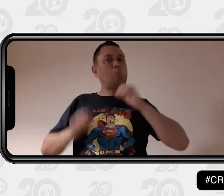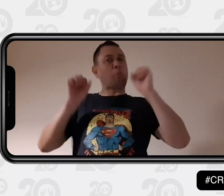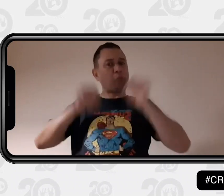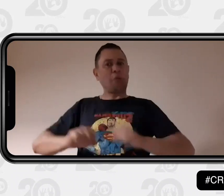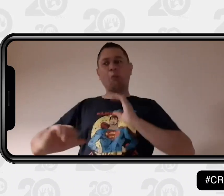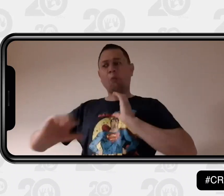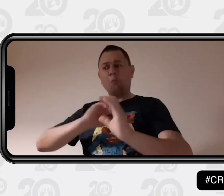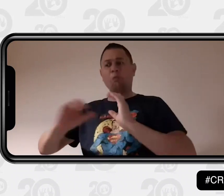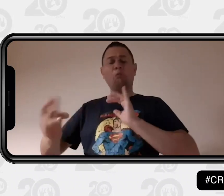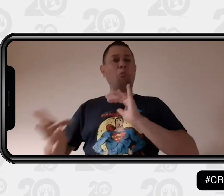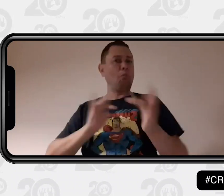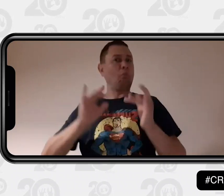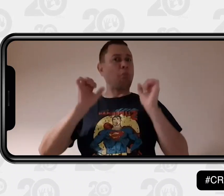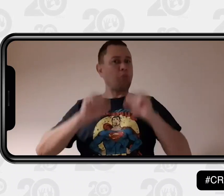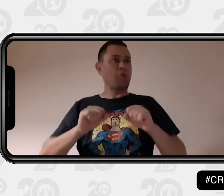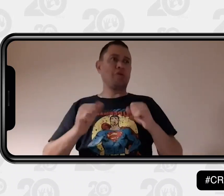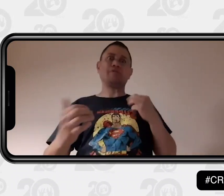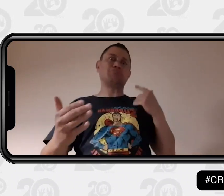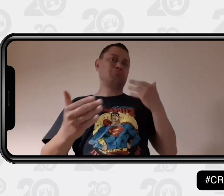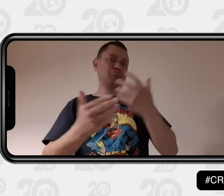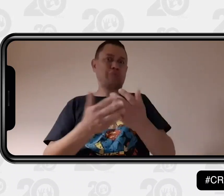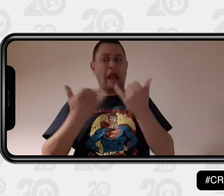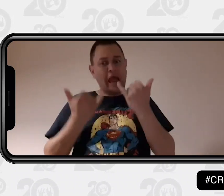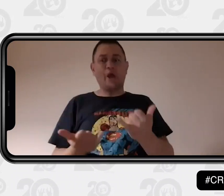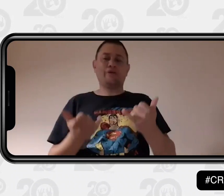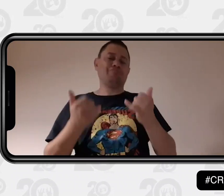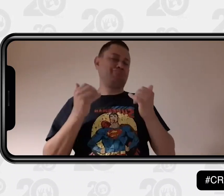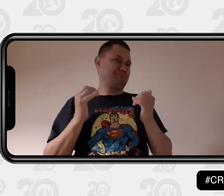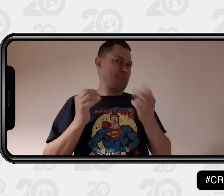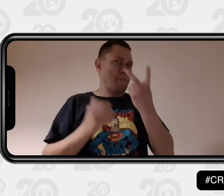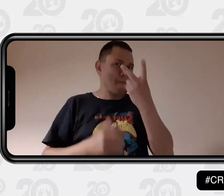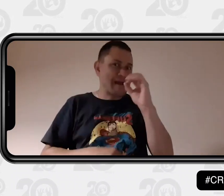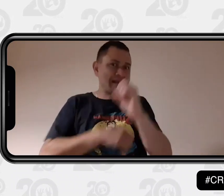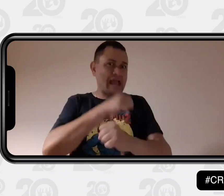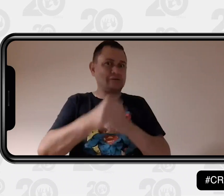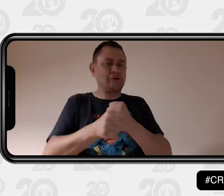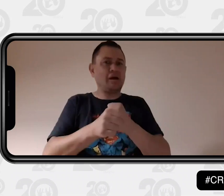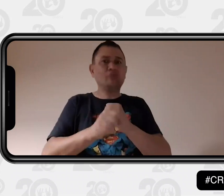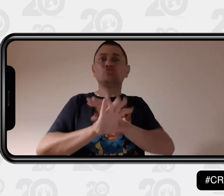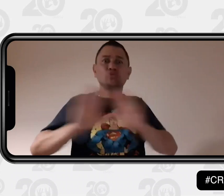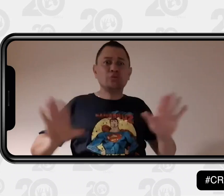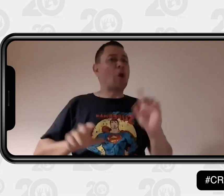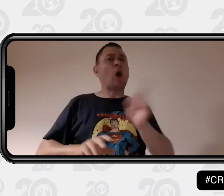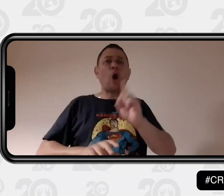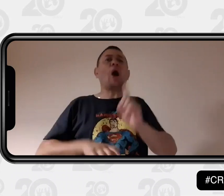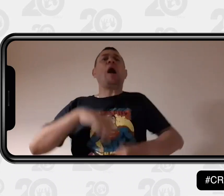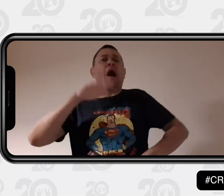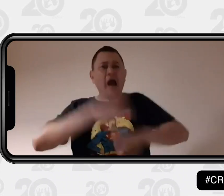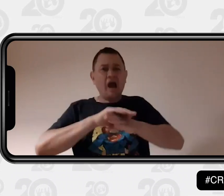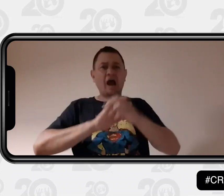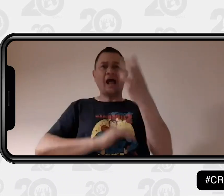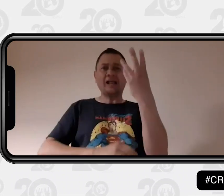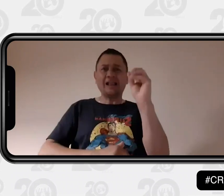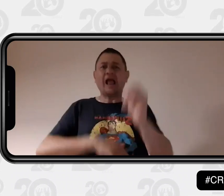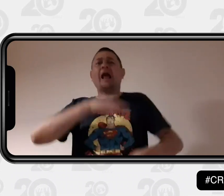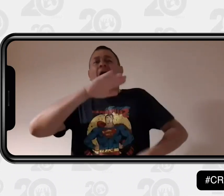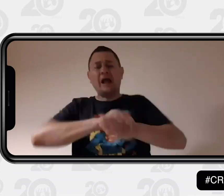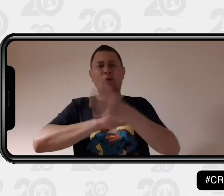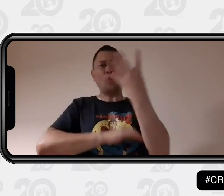Poder comunicarnos de manera independiente durante todo este tiempo. Así que han sido 20 años y esperamos que no sean solamente 20